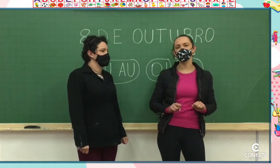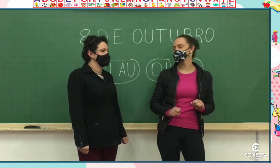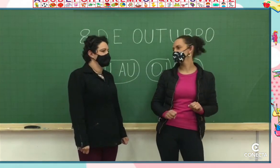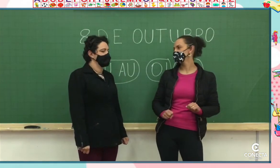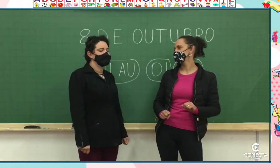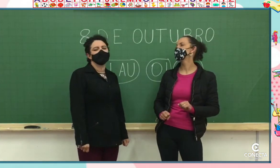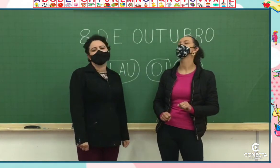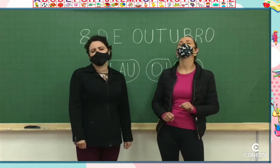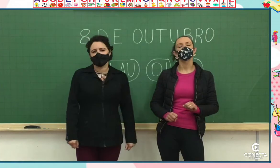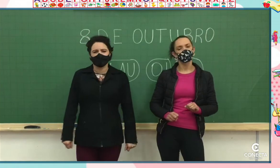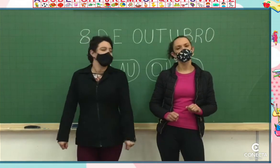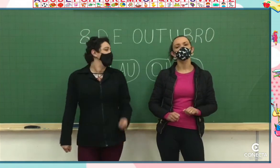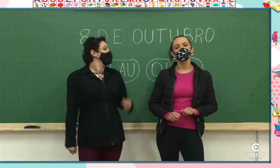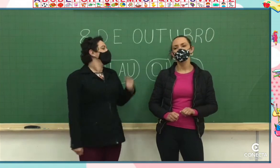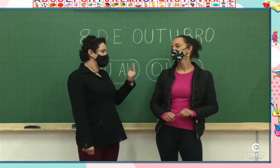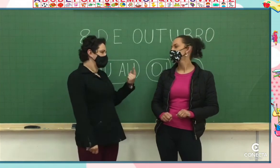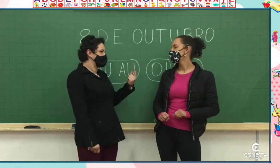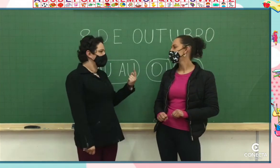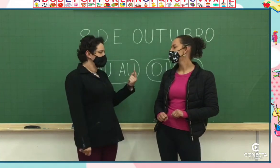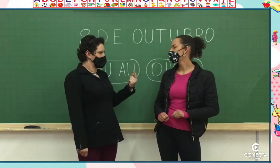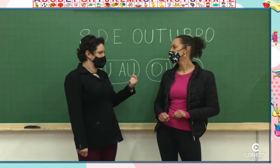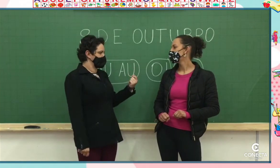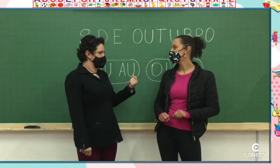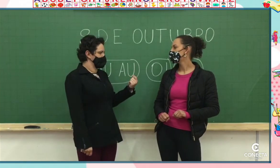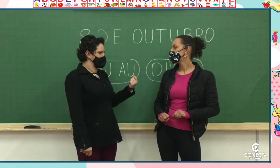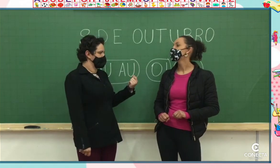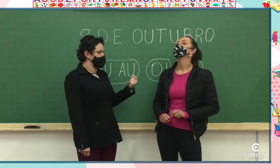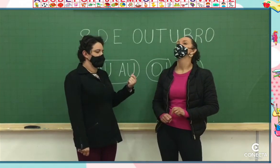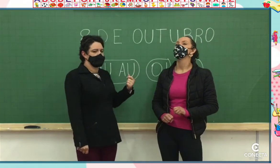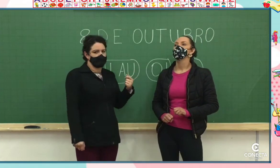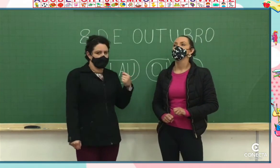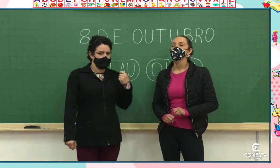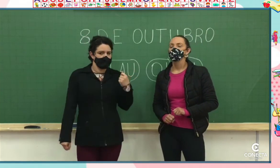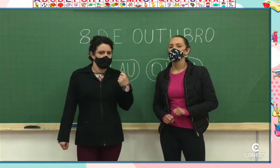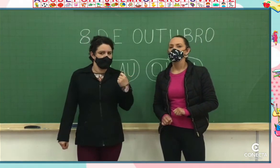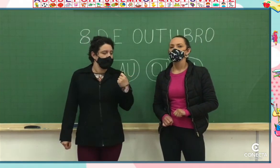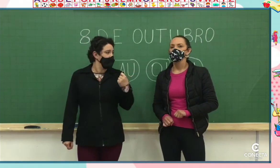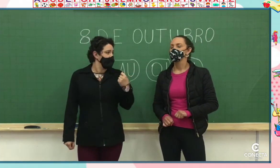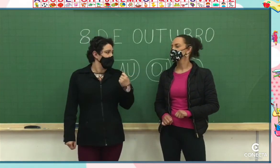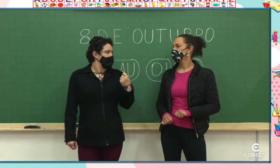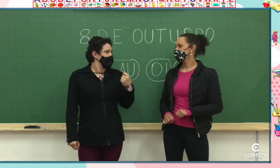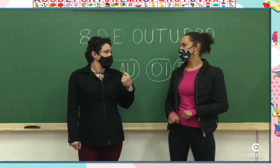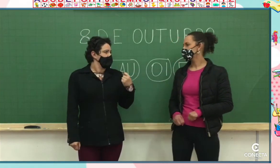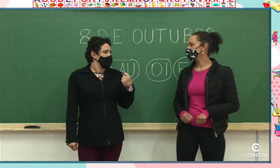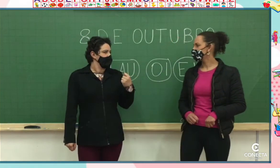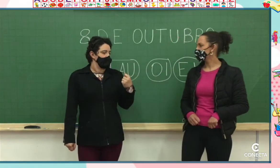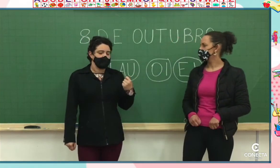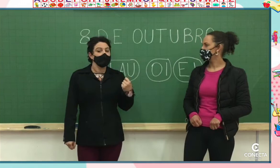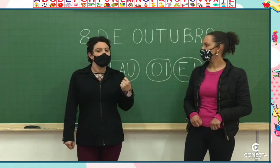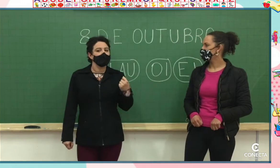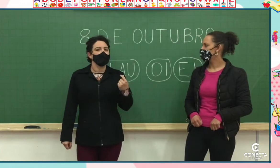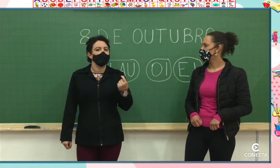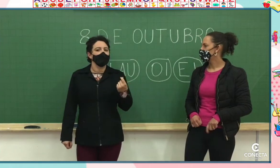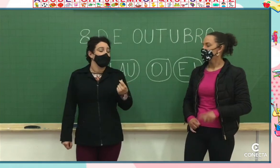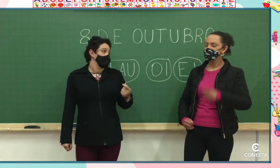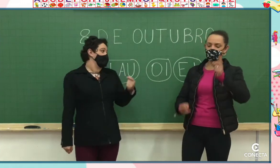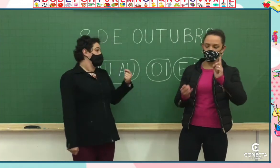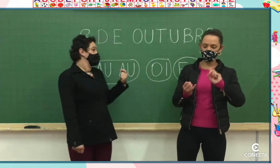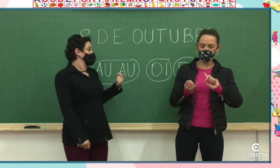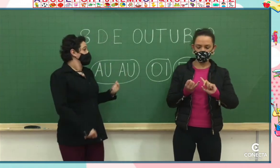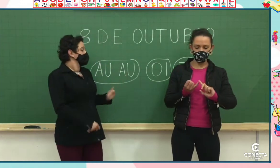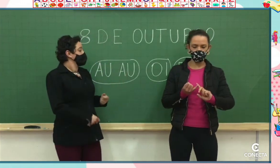crianças têm, né, professora? Isso sim. Vamos relembrar o que a gente passou hoje? O que a gente viu hoje? Nossa, bastante coisa, né, professora?